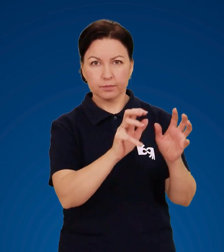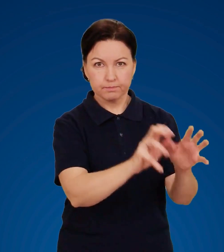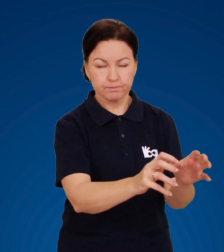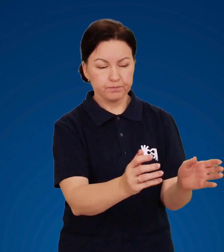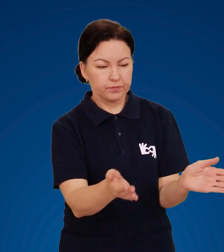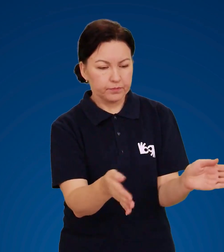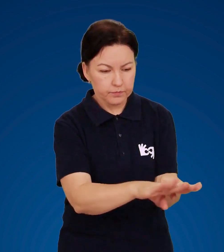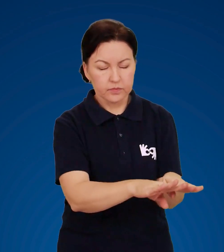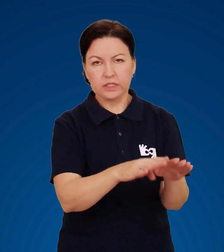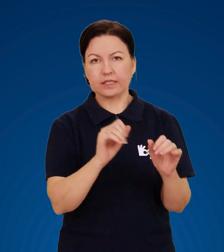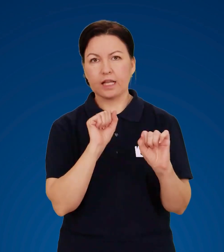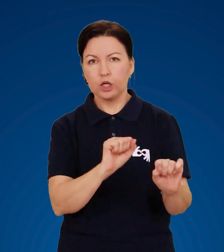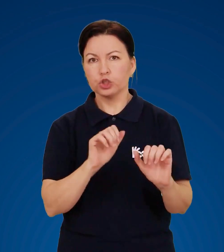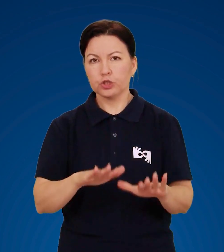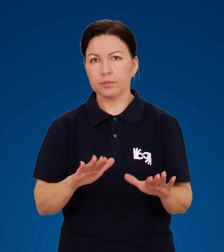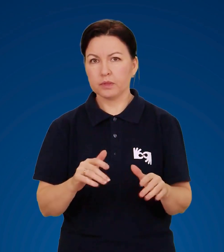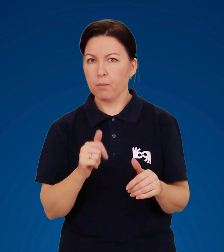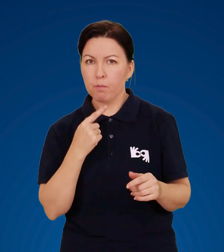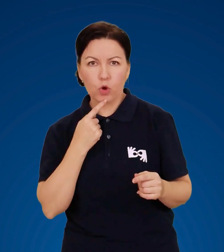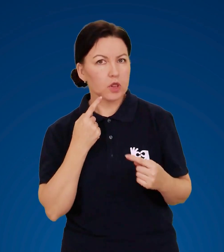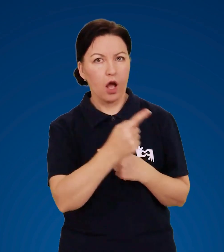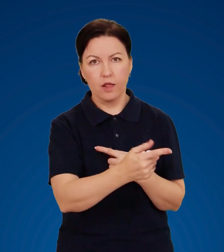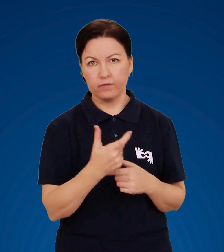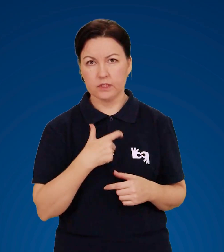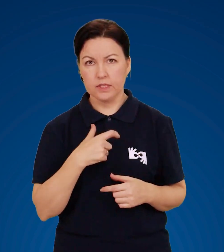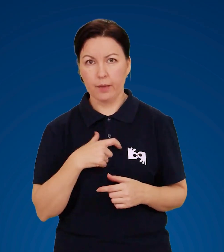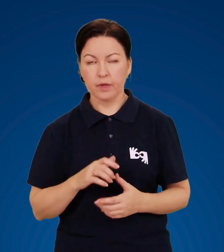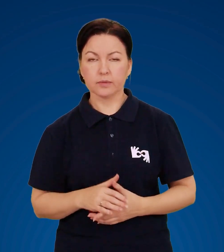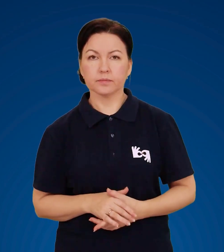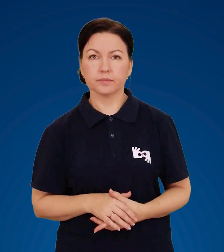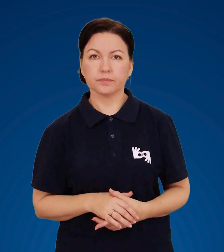Покладіть все у захищене місце подалі від себе.